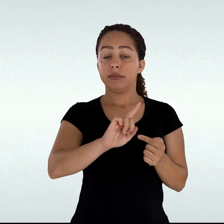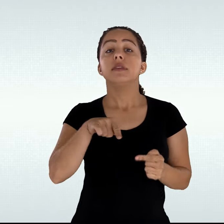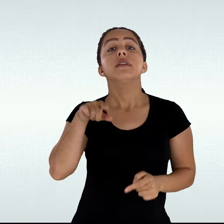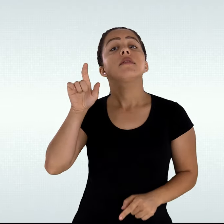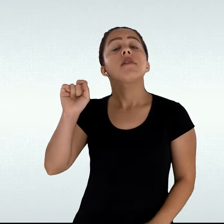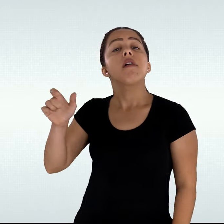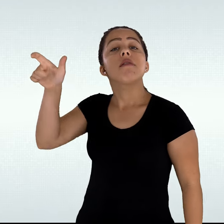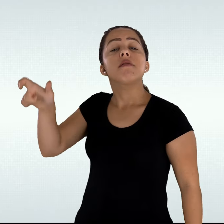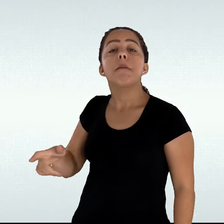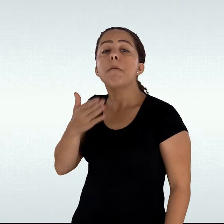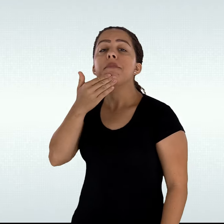próprio interessado.